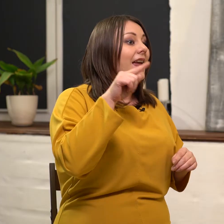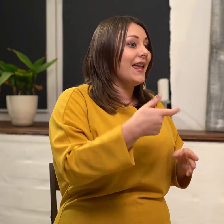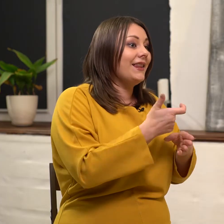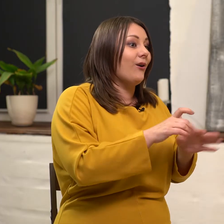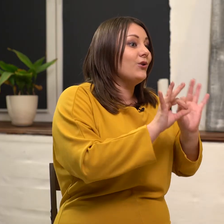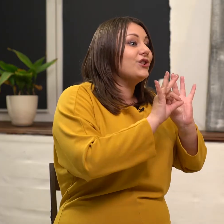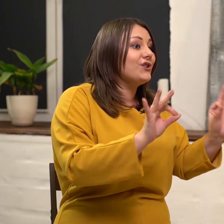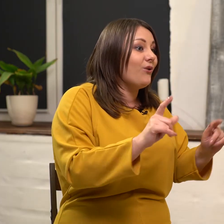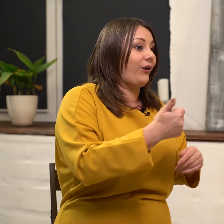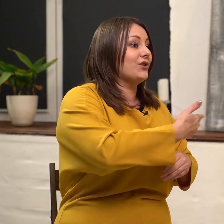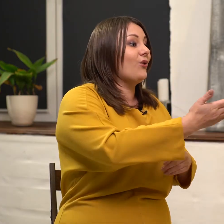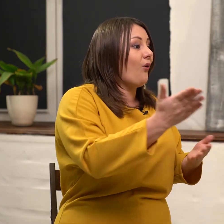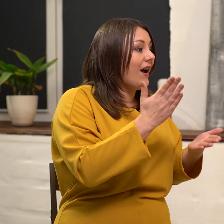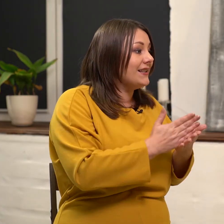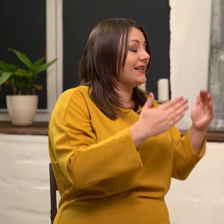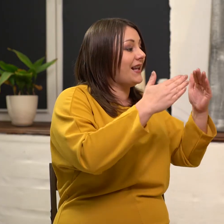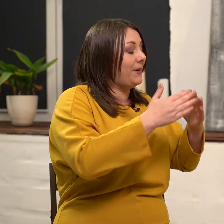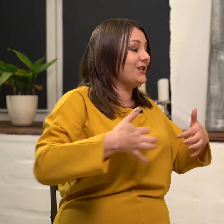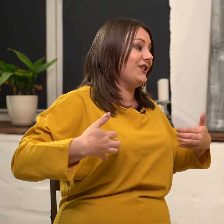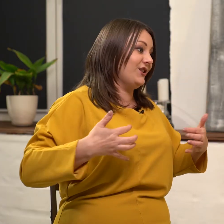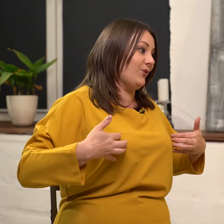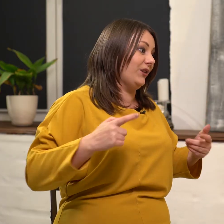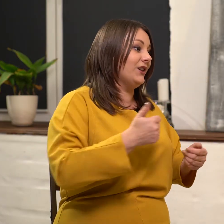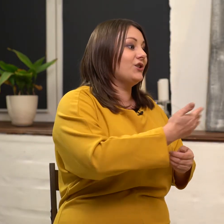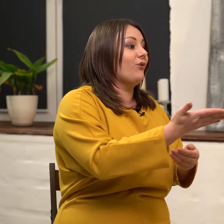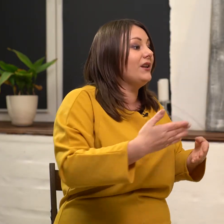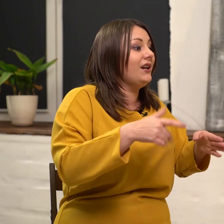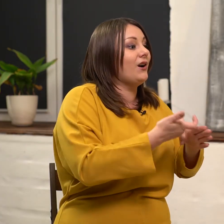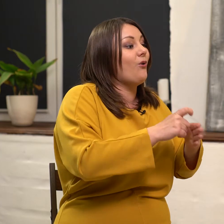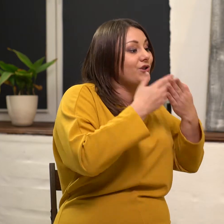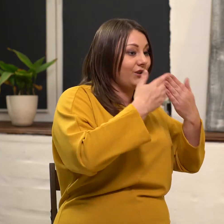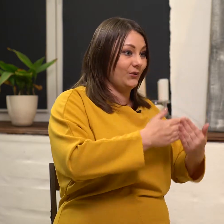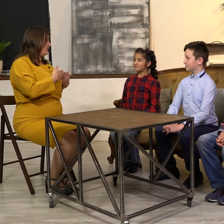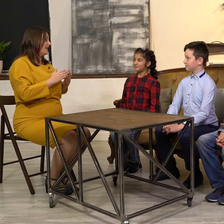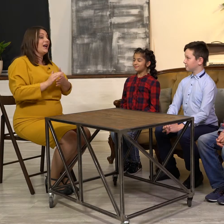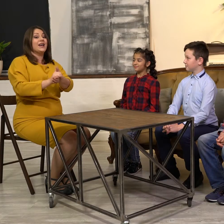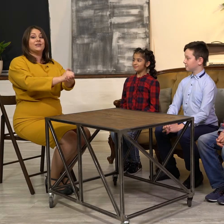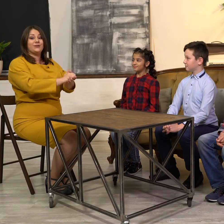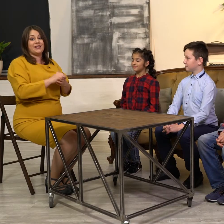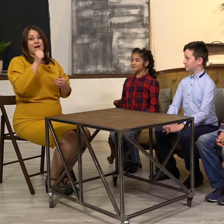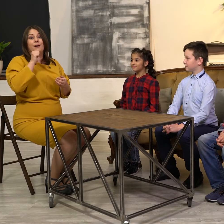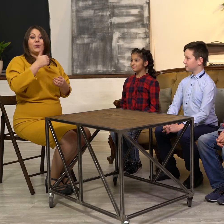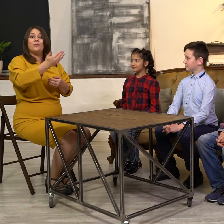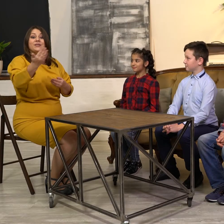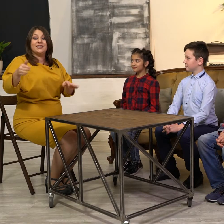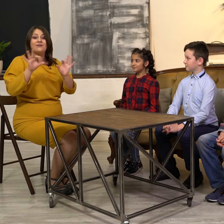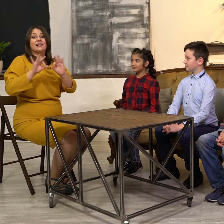Это очень здорово, что у вас есть домашние животные и что вы их очень любите. Друзья, попробуйте и вы